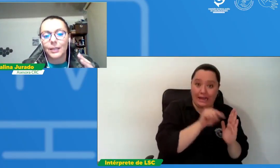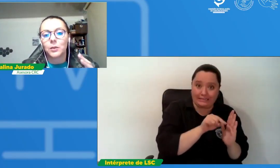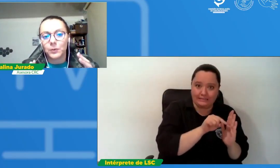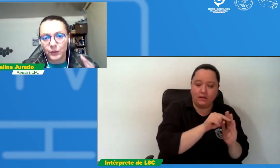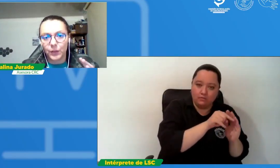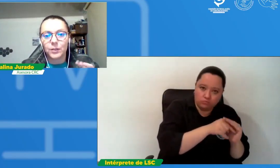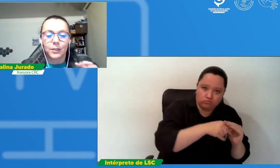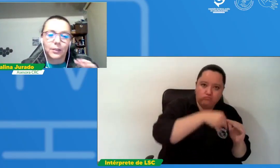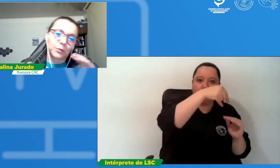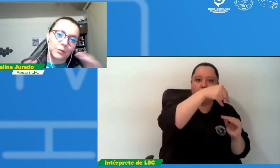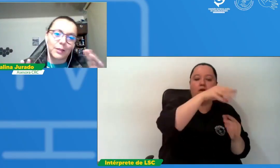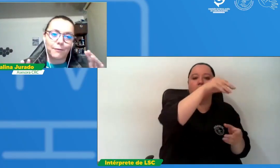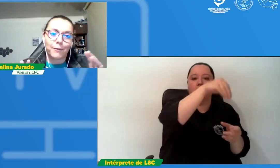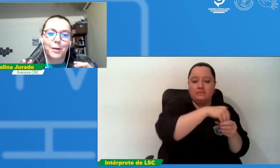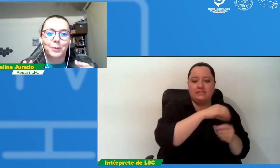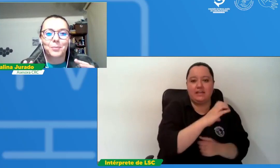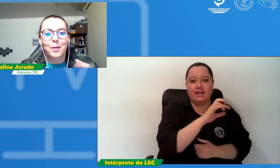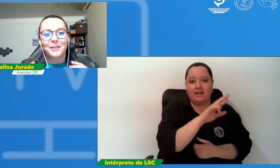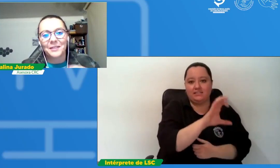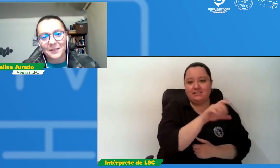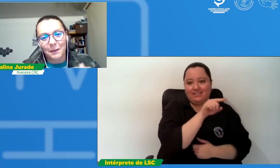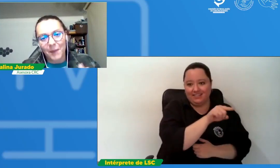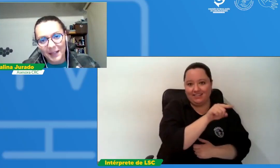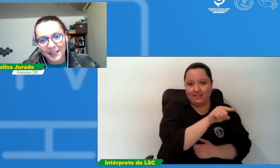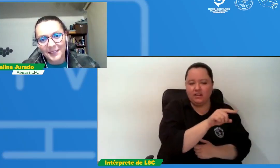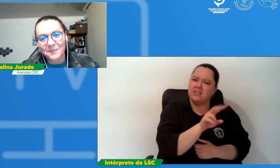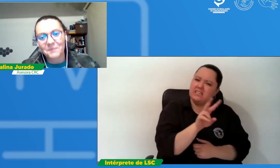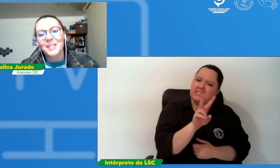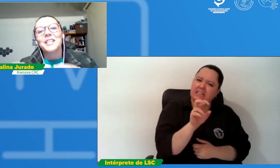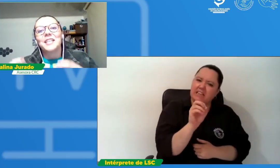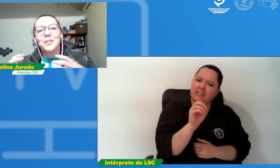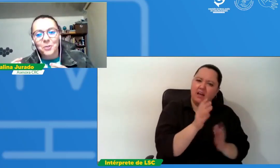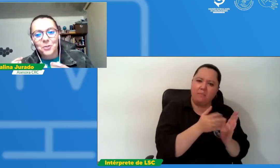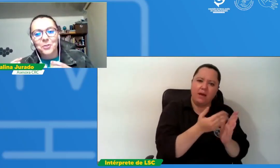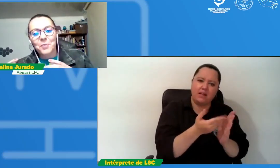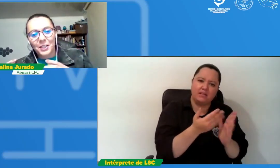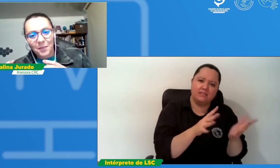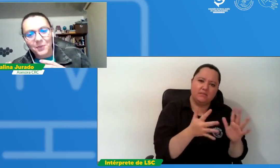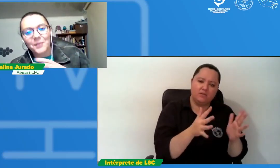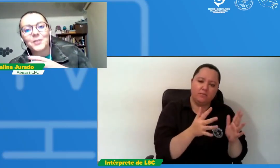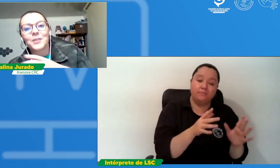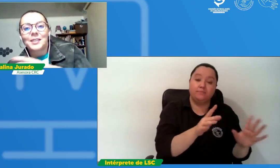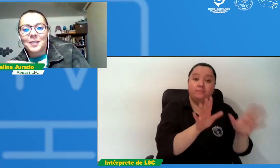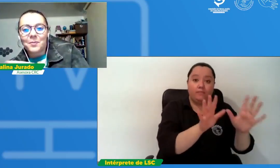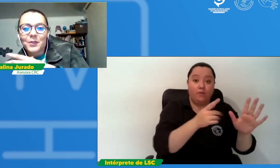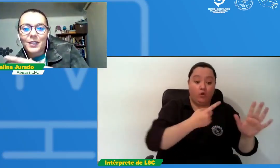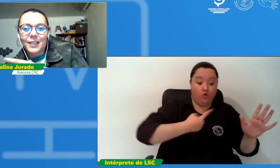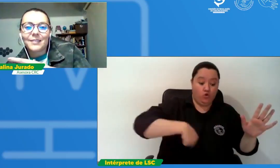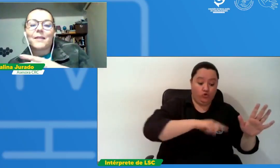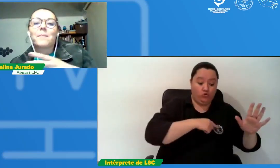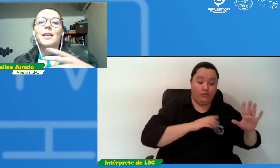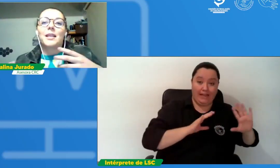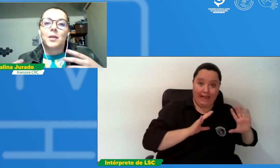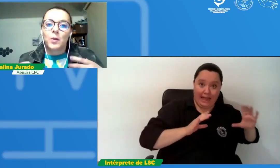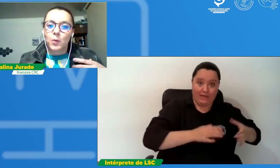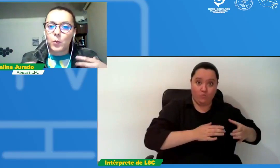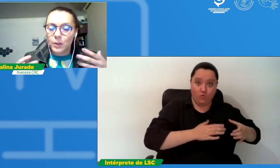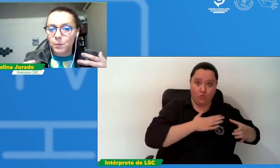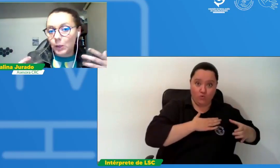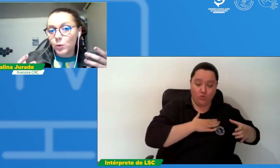comisión que es un informe de aproximadamente 70 páginas y nosotros como equipo lo que hacemos es en un en un